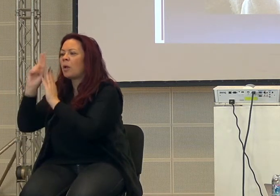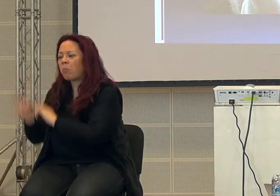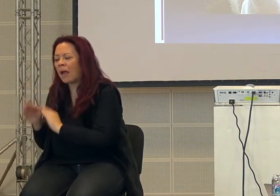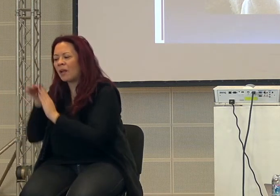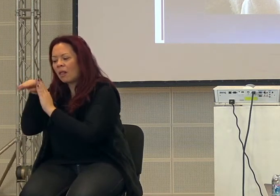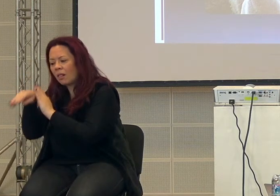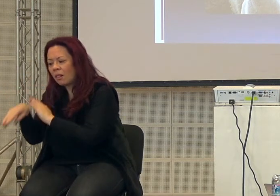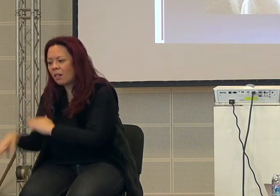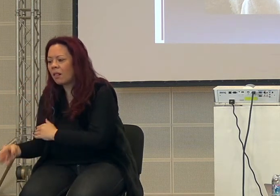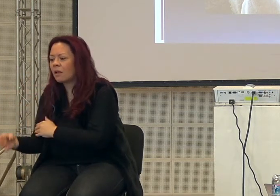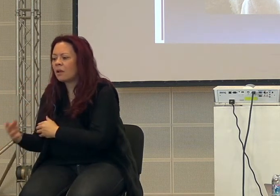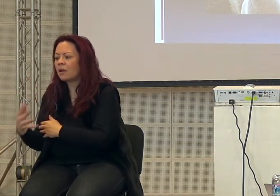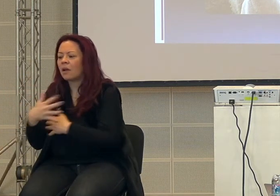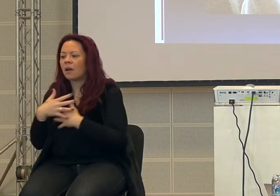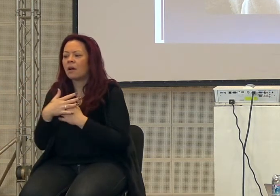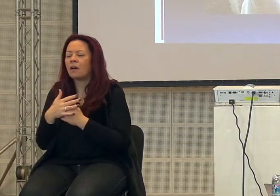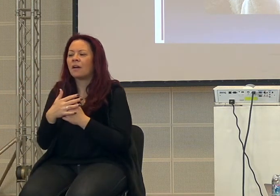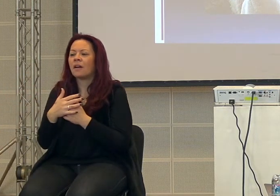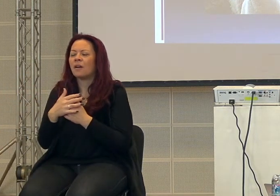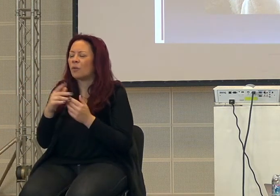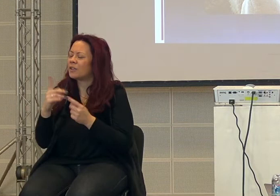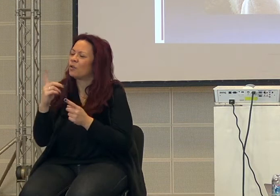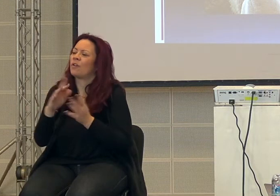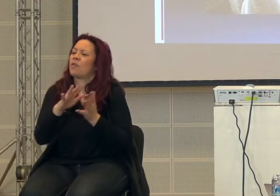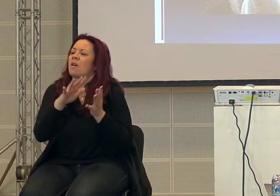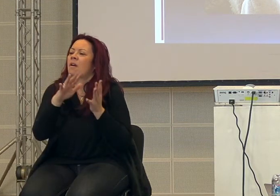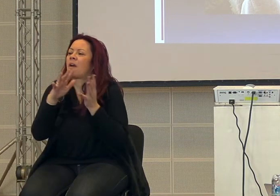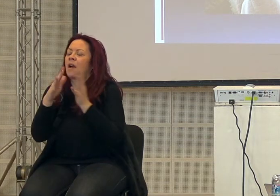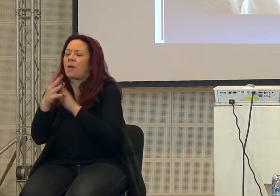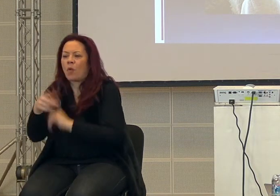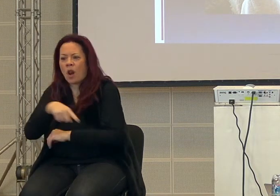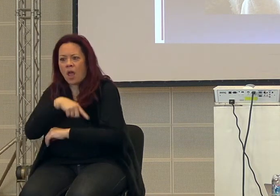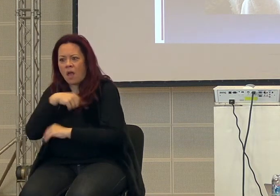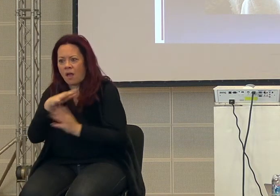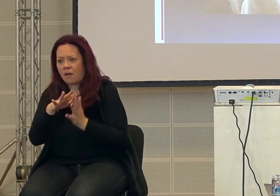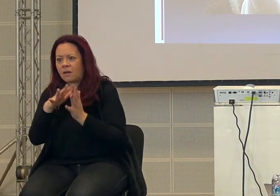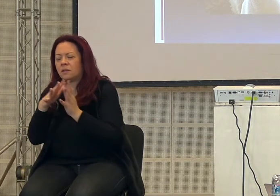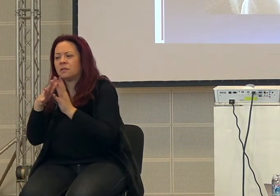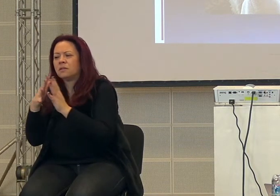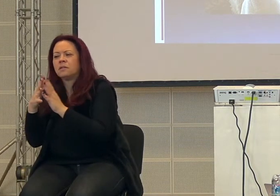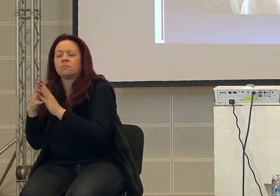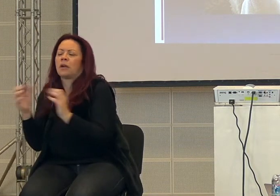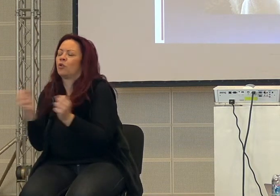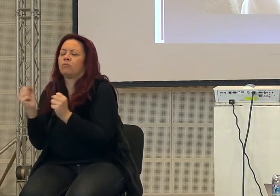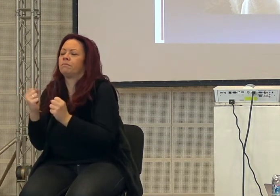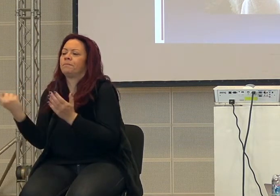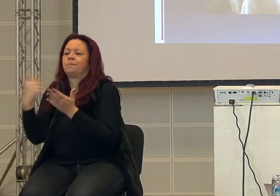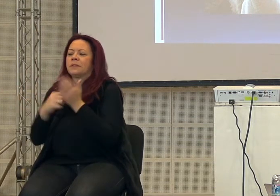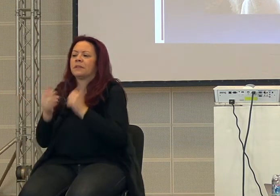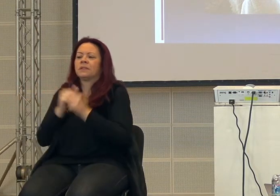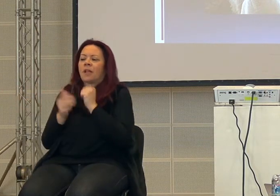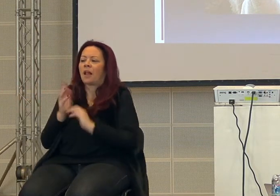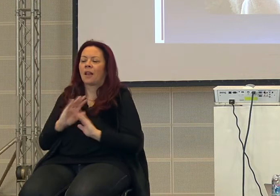come mai? La rispiegazione è che tutto è avvenuto molto lentamente, nessuno se ne accorto, e poi non si poteva più tornare indietro.